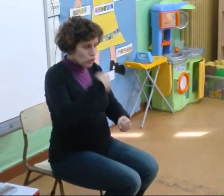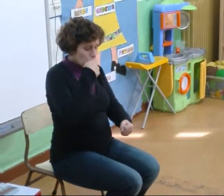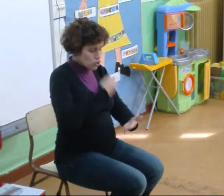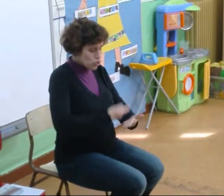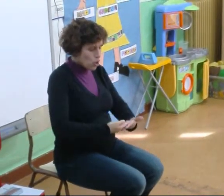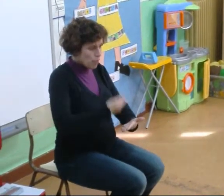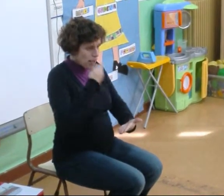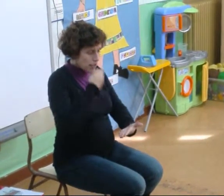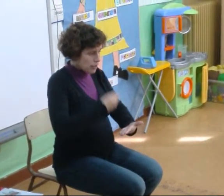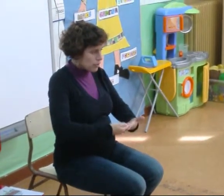Sopa